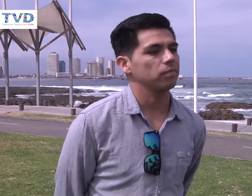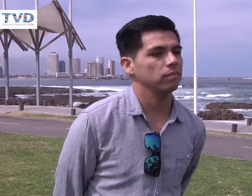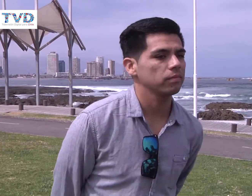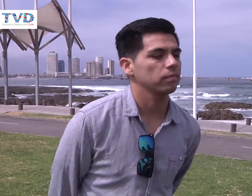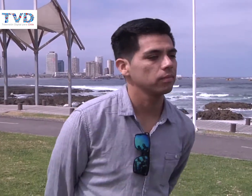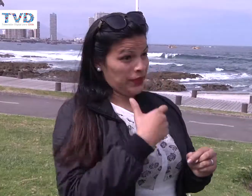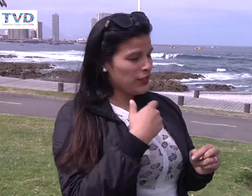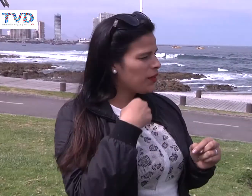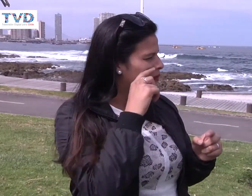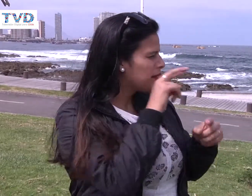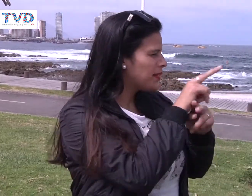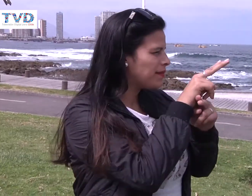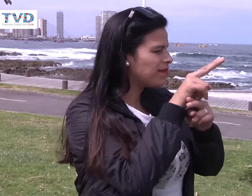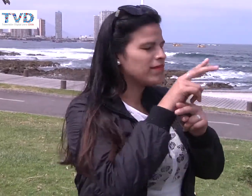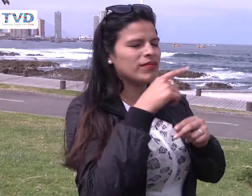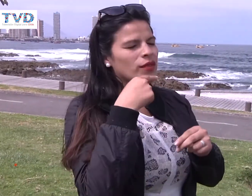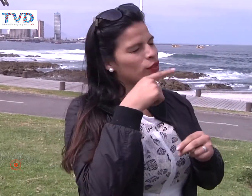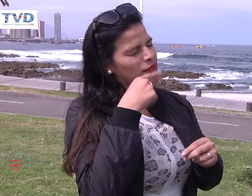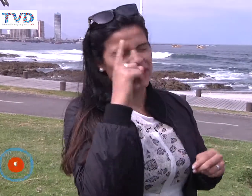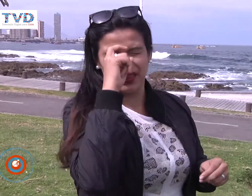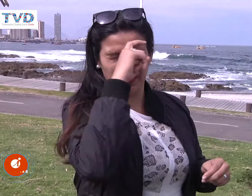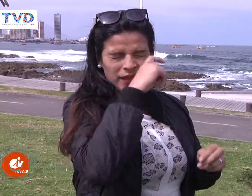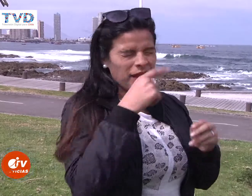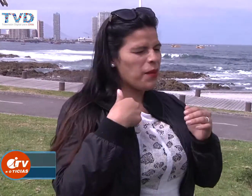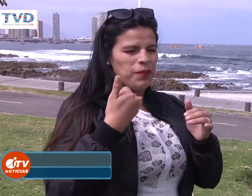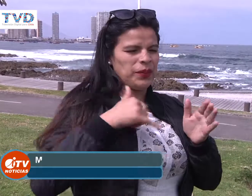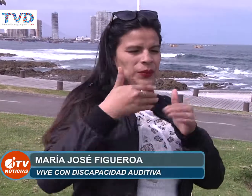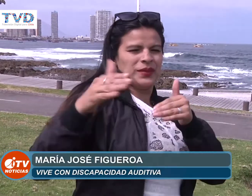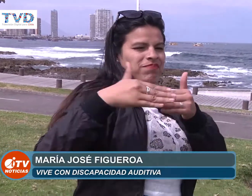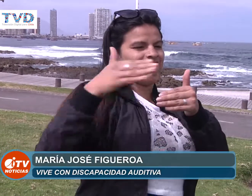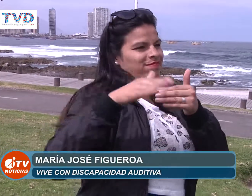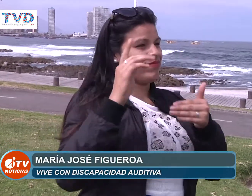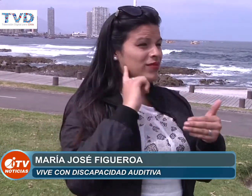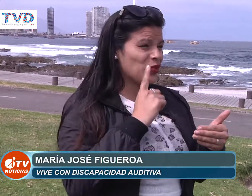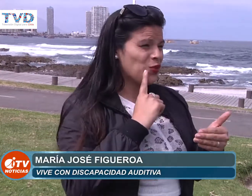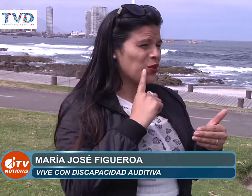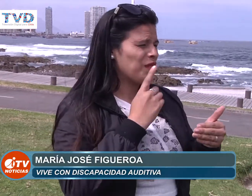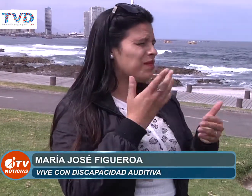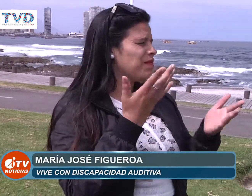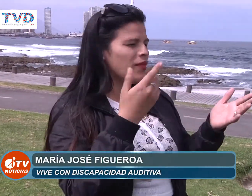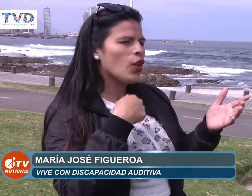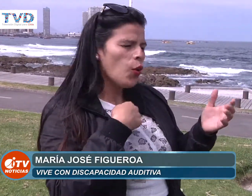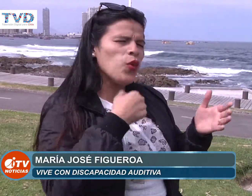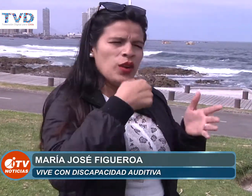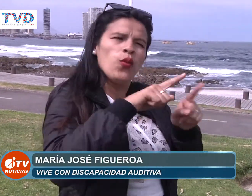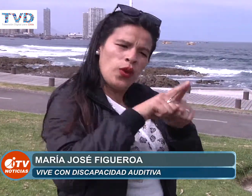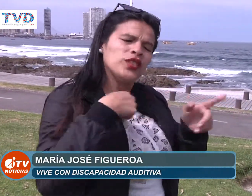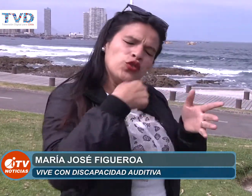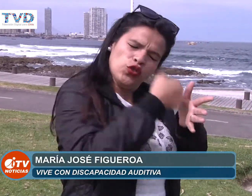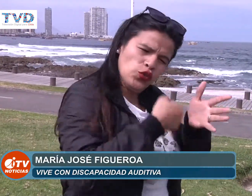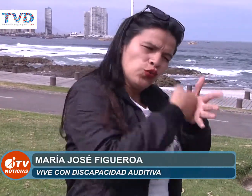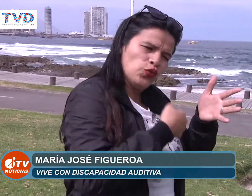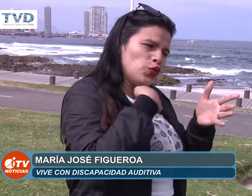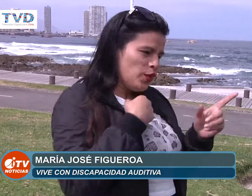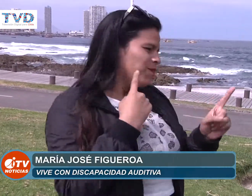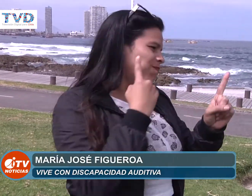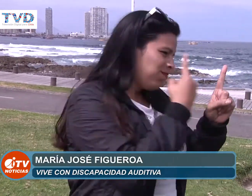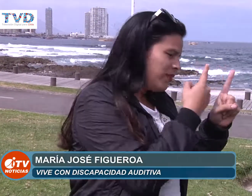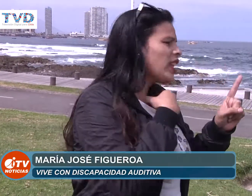ser sordo. Algunas personas me miran y para los oyentes dicen, no, no, las personas sordas no me gustan. Nosotros luchamos por